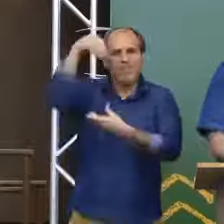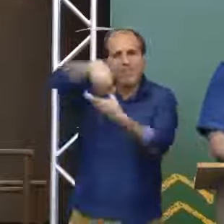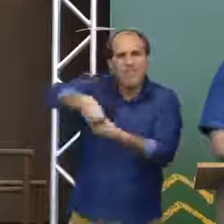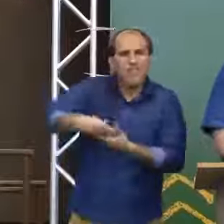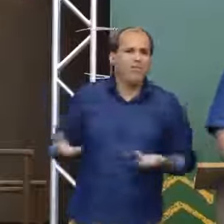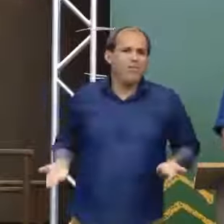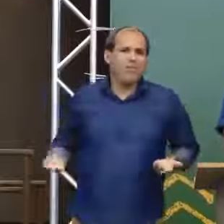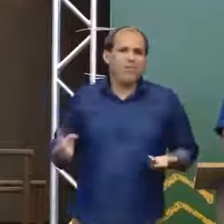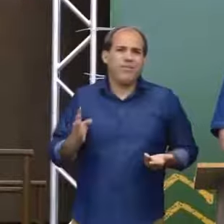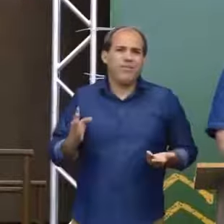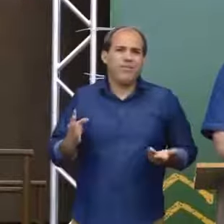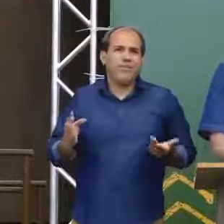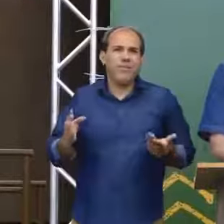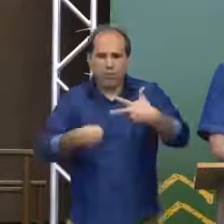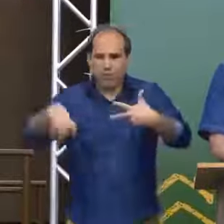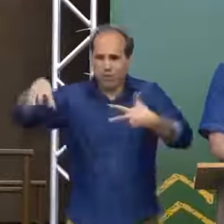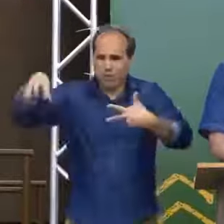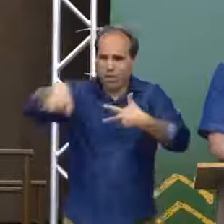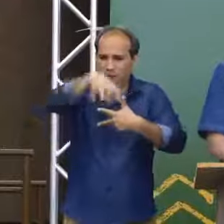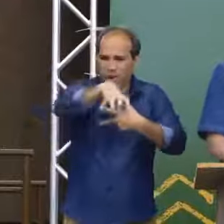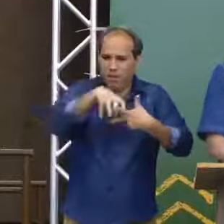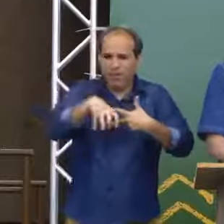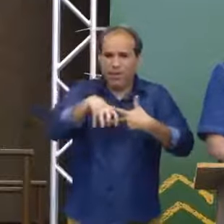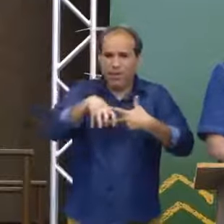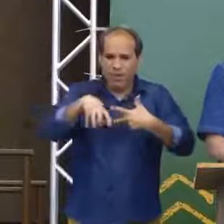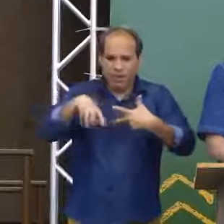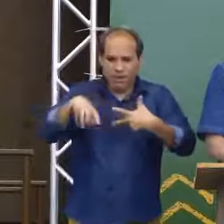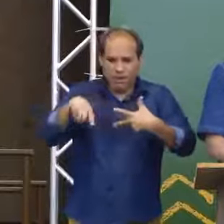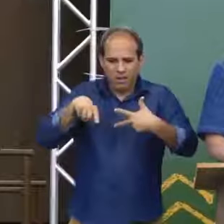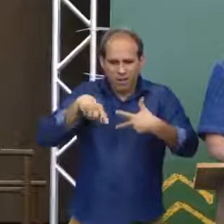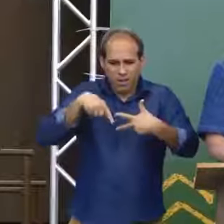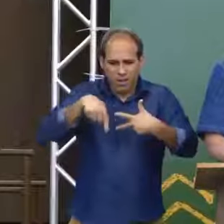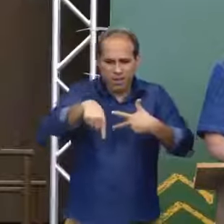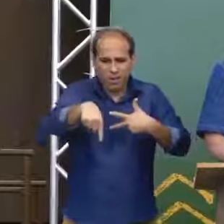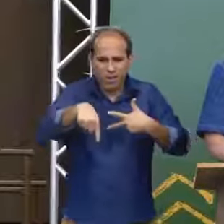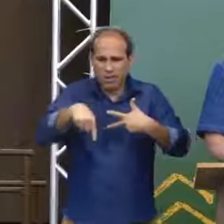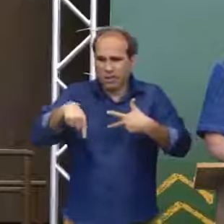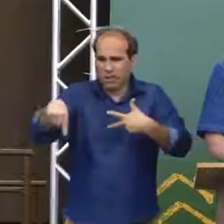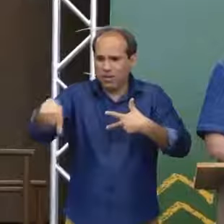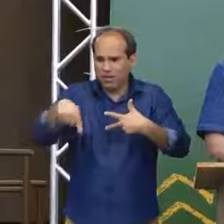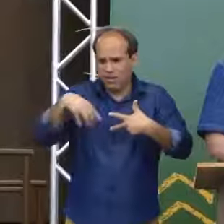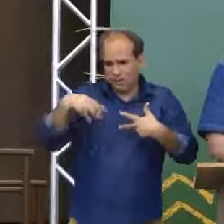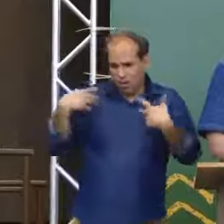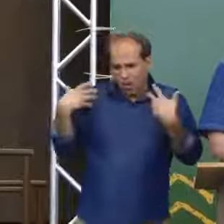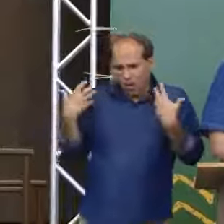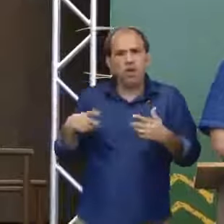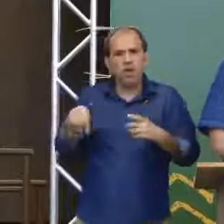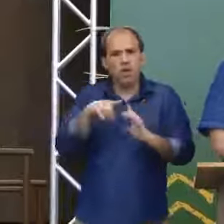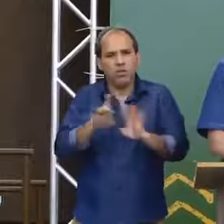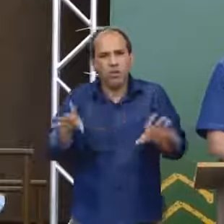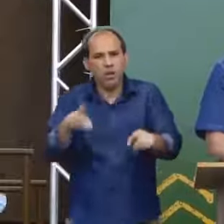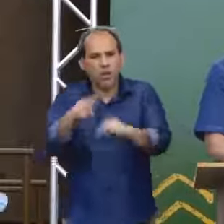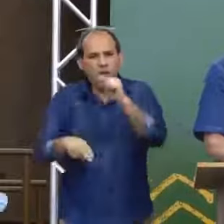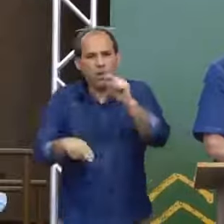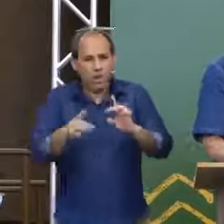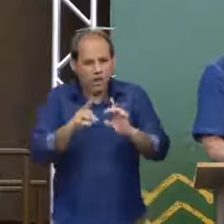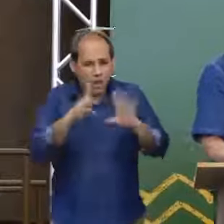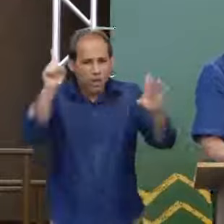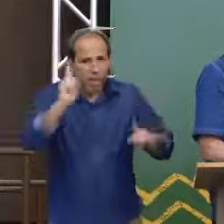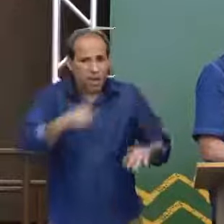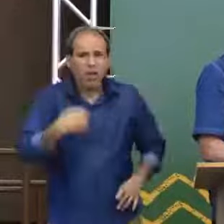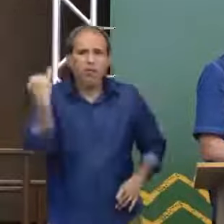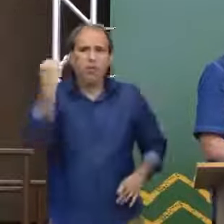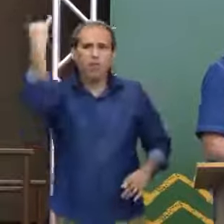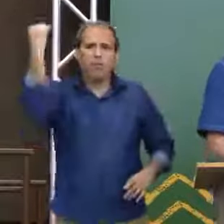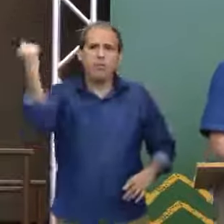ali, a Praça dos Três Poderes. A liberdade não tem preço, ela vale mais que a própria vida. Quantas pessoas